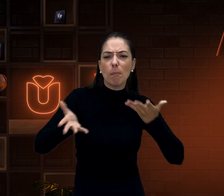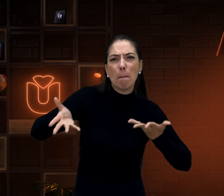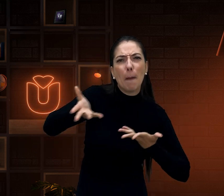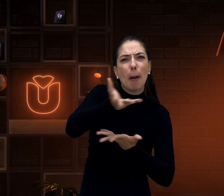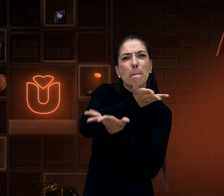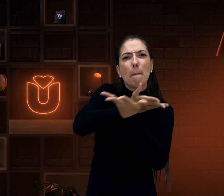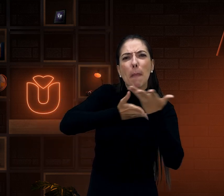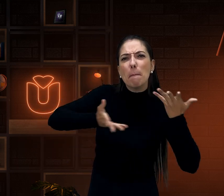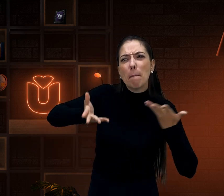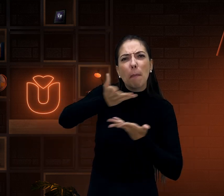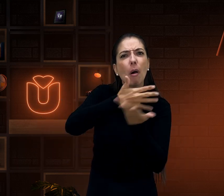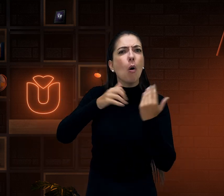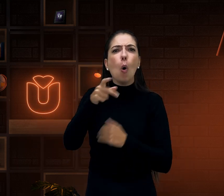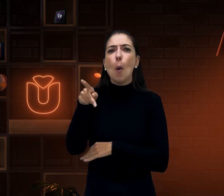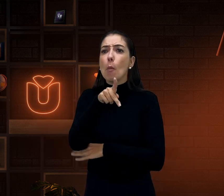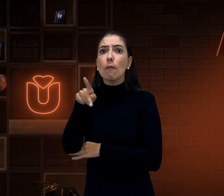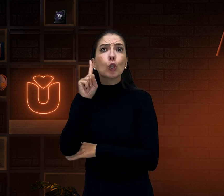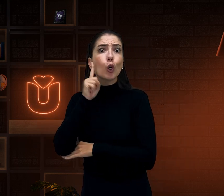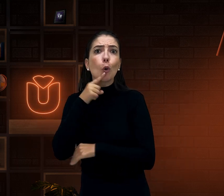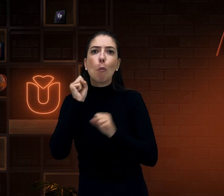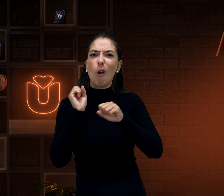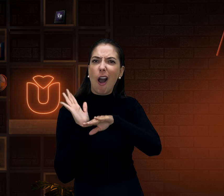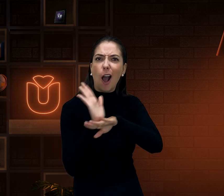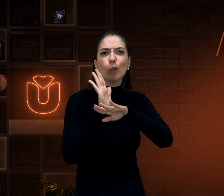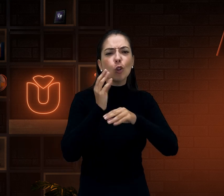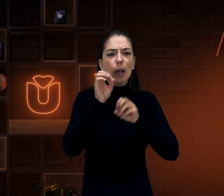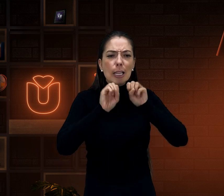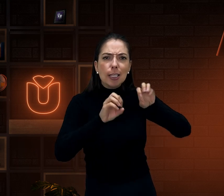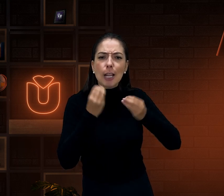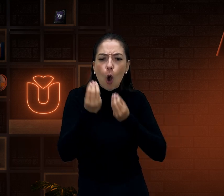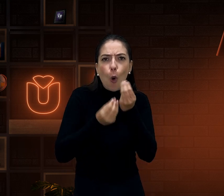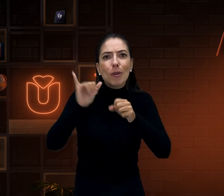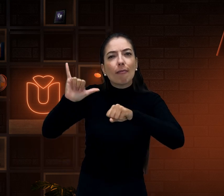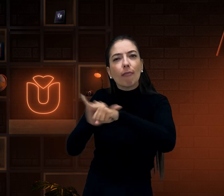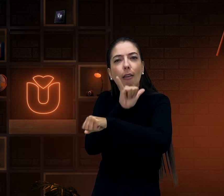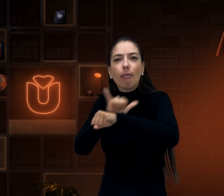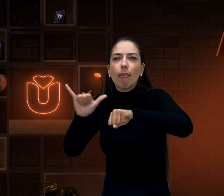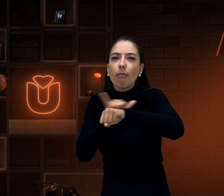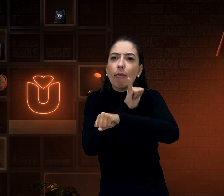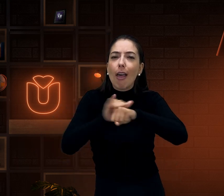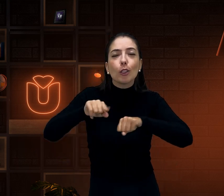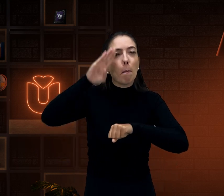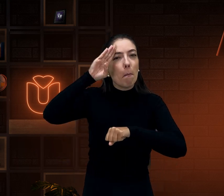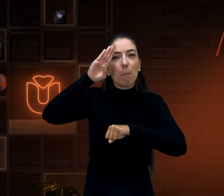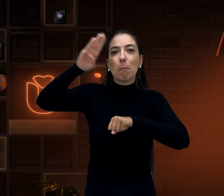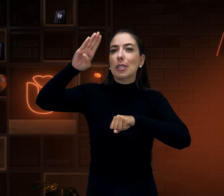tem um estudo e é bom que se tenha troca. Chame professores surdos que ensinem estratégias